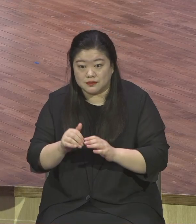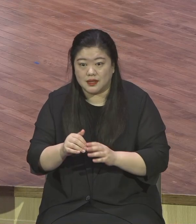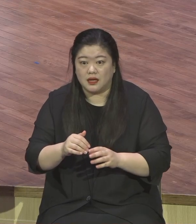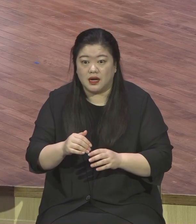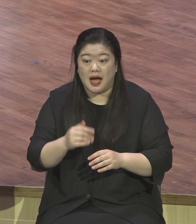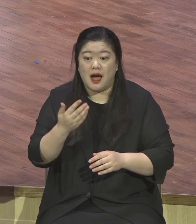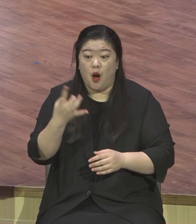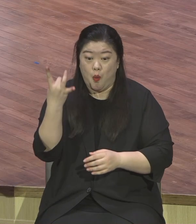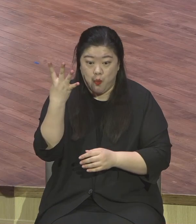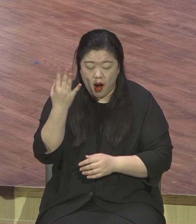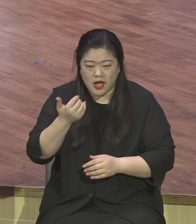잔치에 오라고